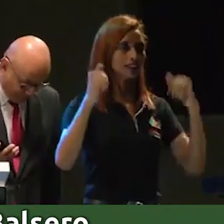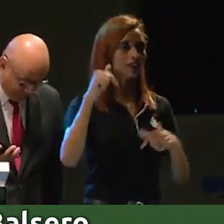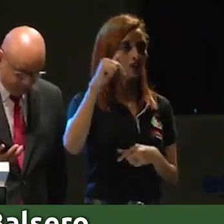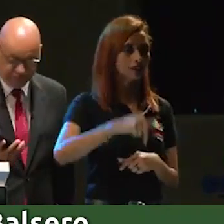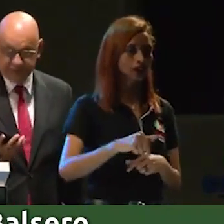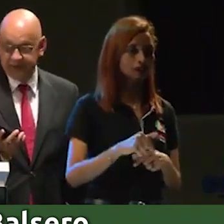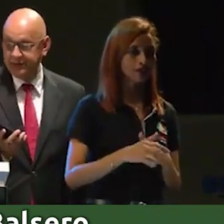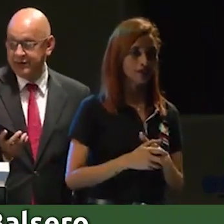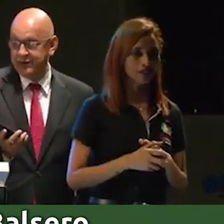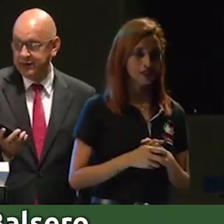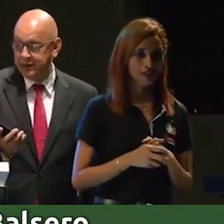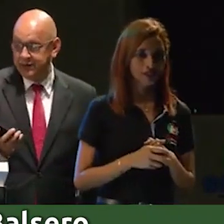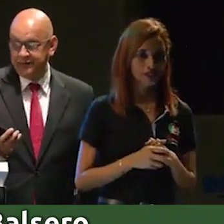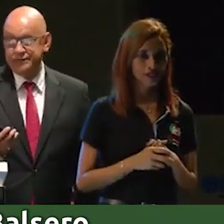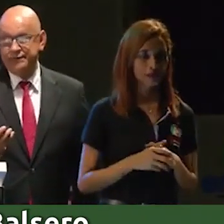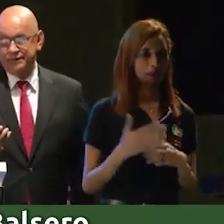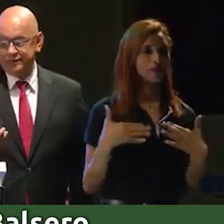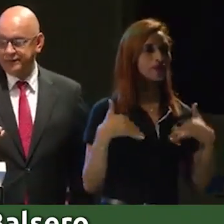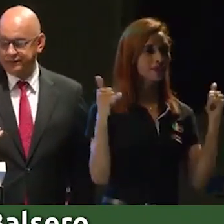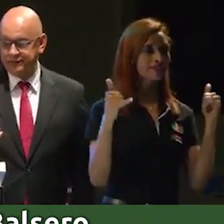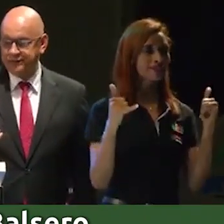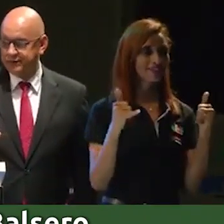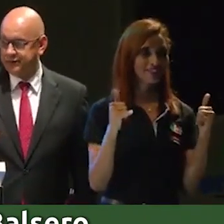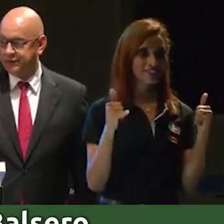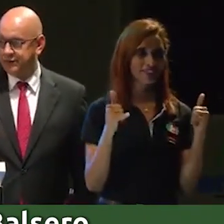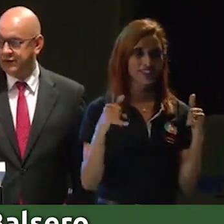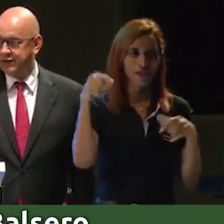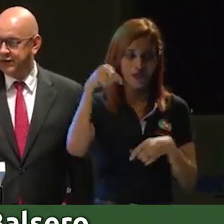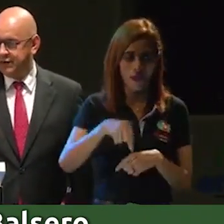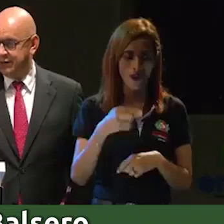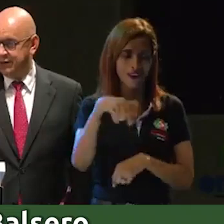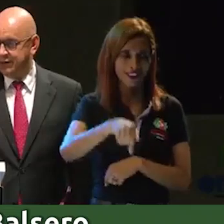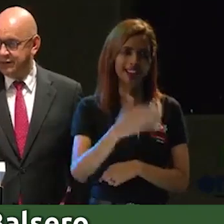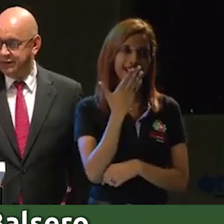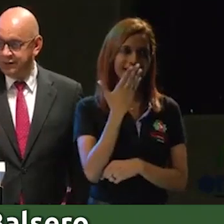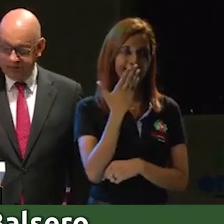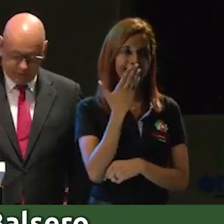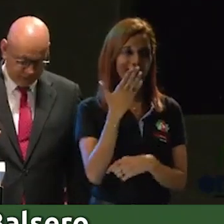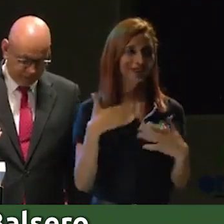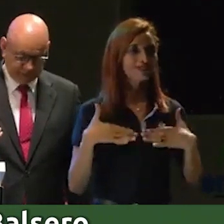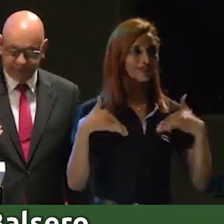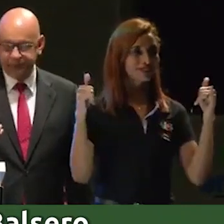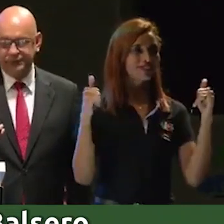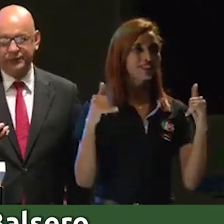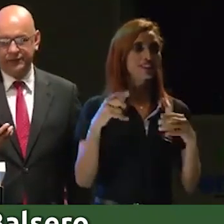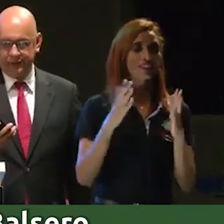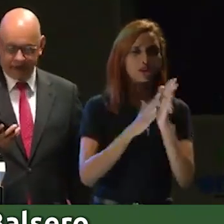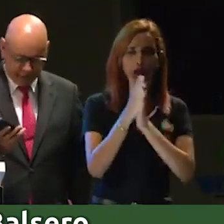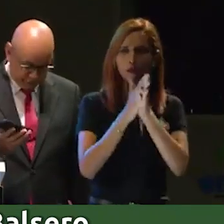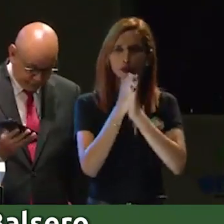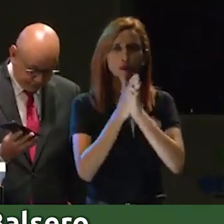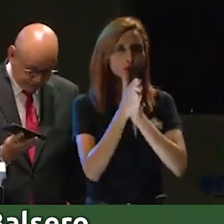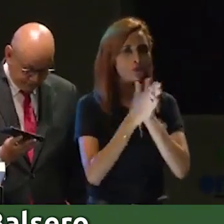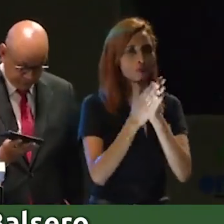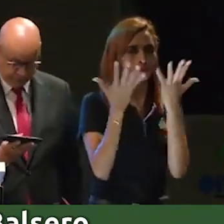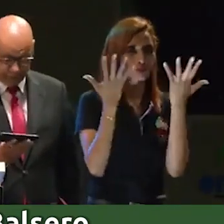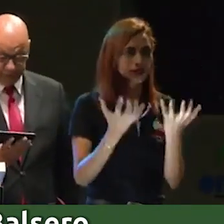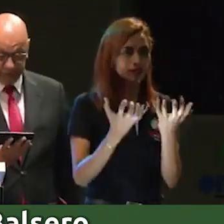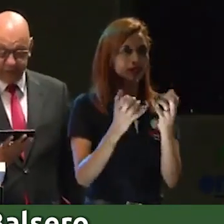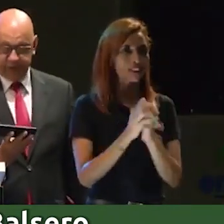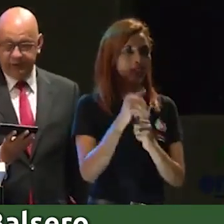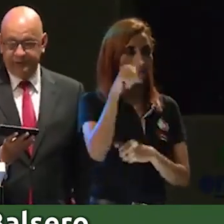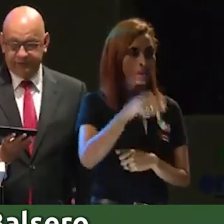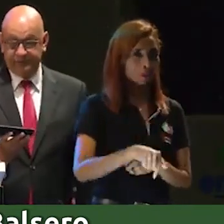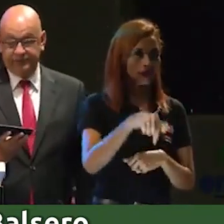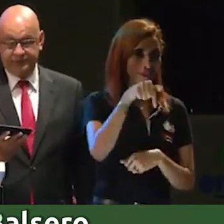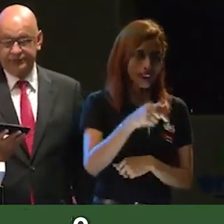caravana de la alegría, hoy en el municipio de Calarcá. Ese anhelo de todos los calarqueños que